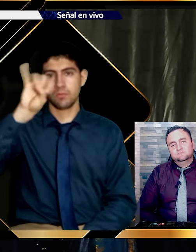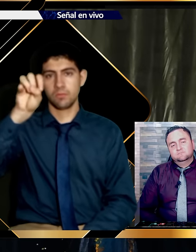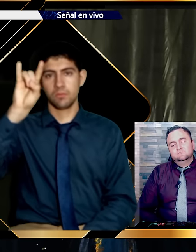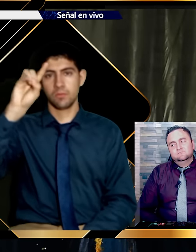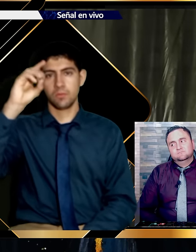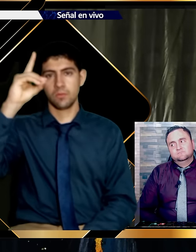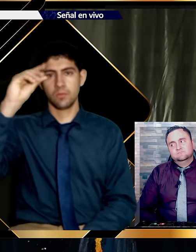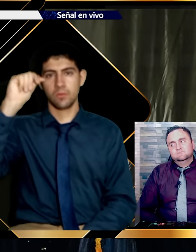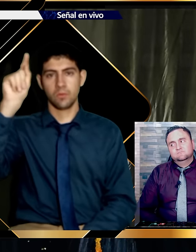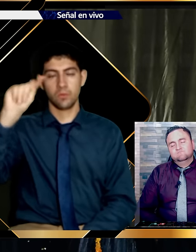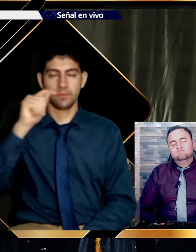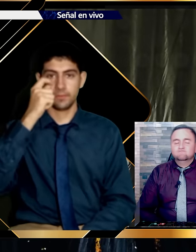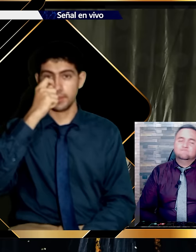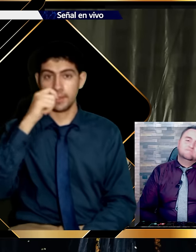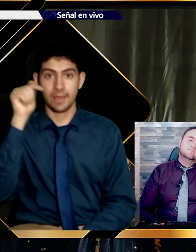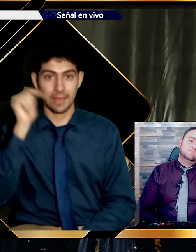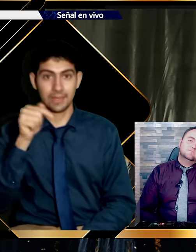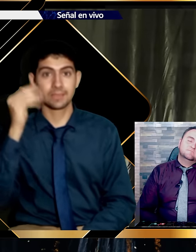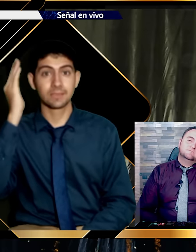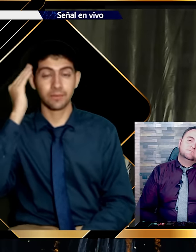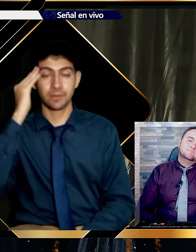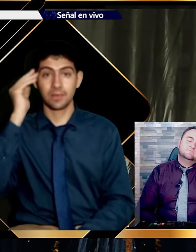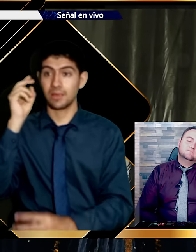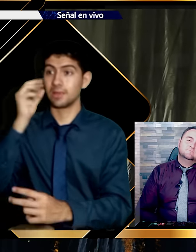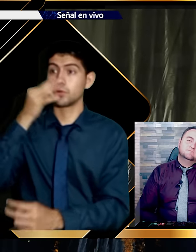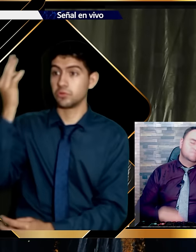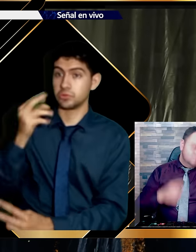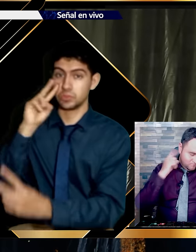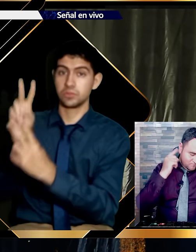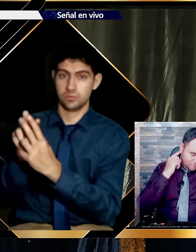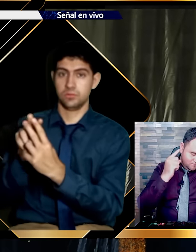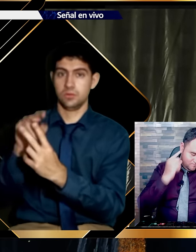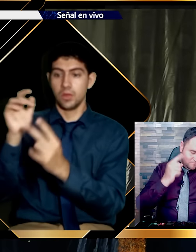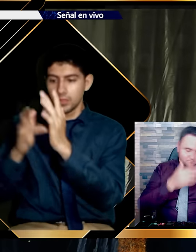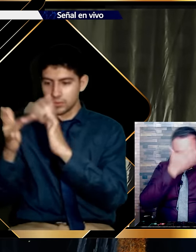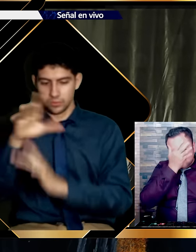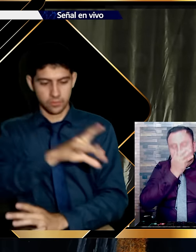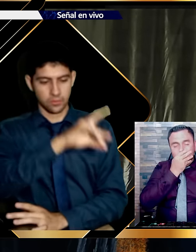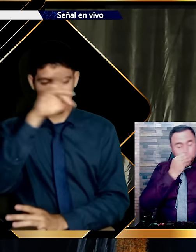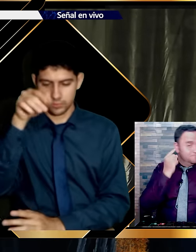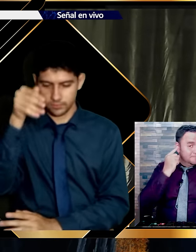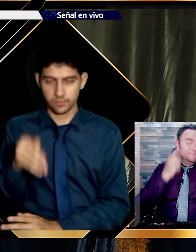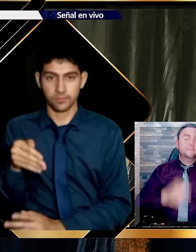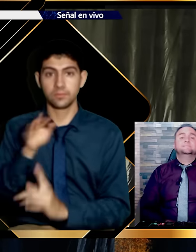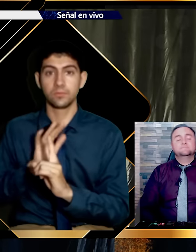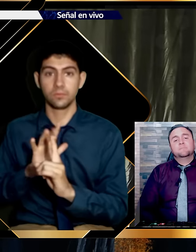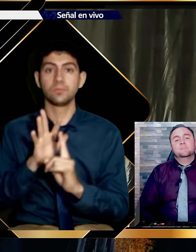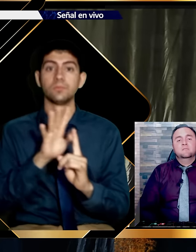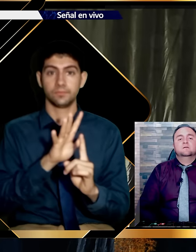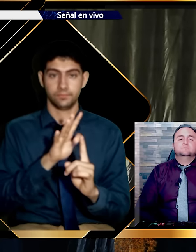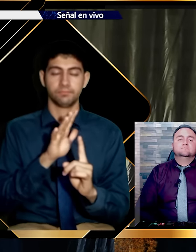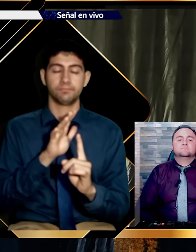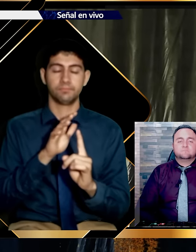Pero también fue el escogido por la verdad. Escogido por Jesús para ser su discípulo. Para estar en la